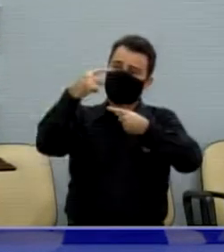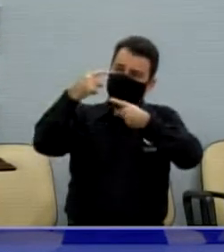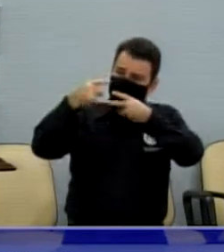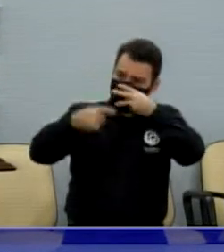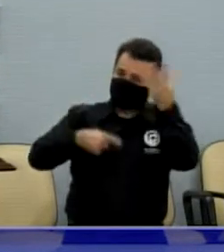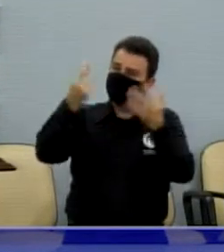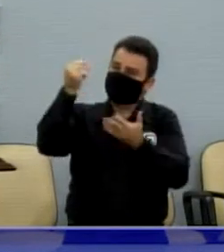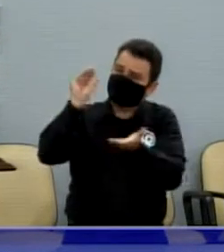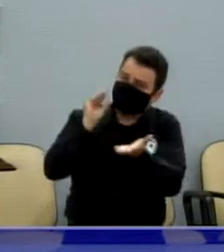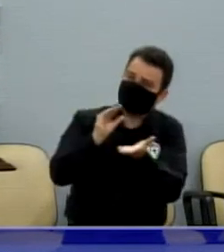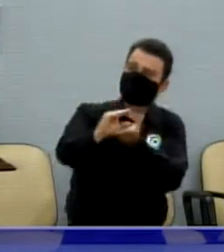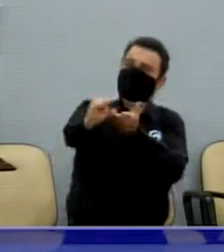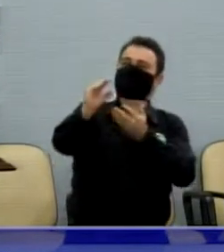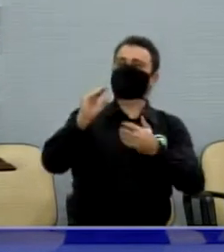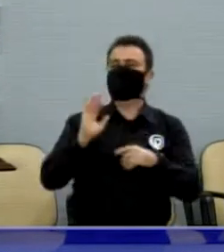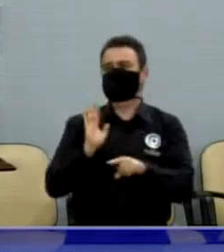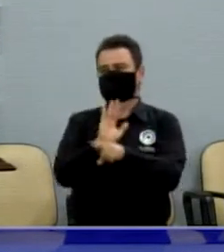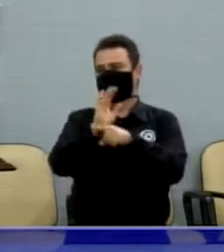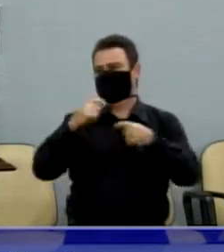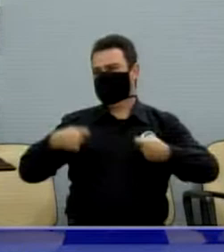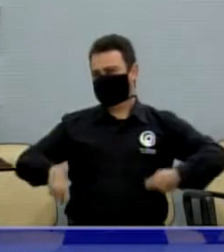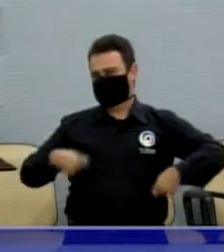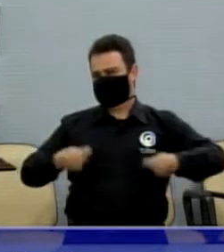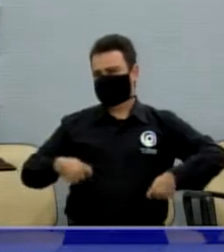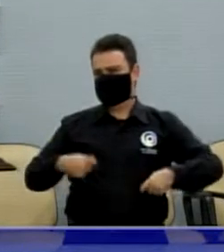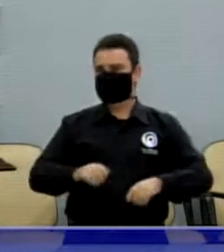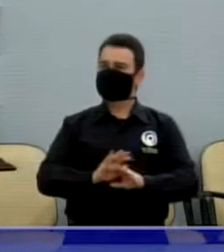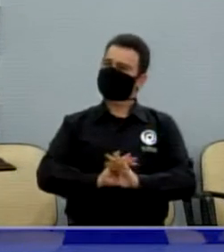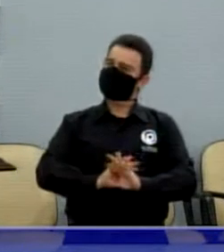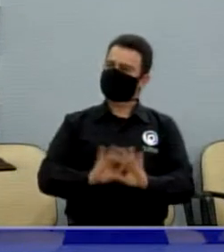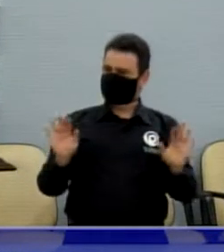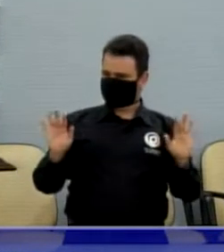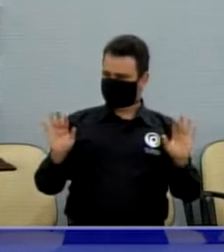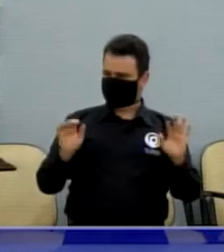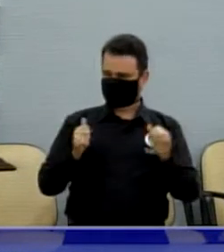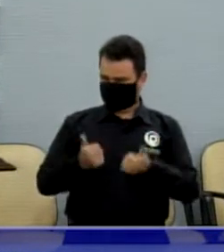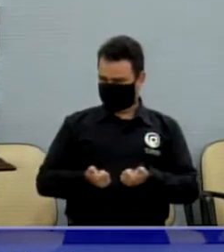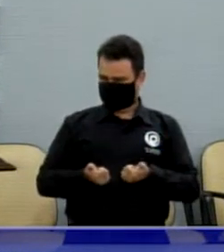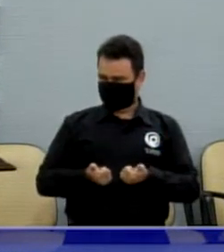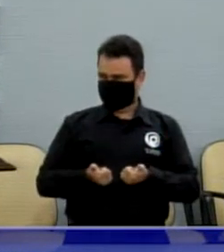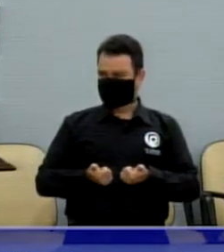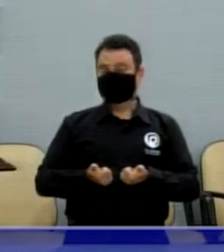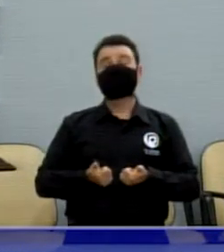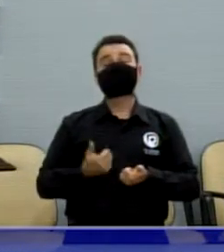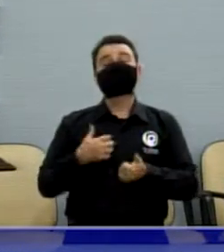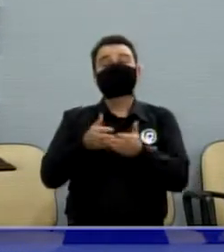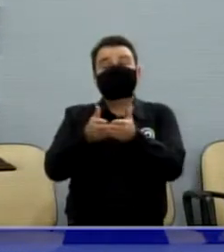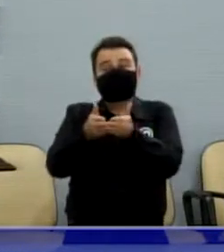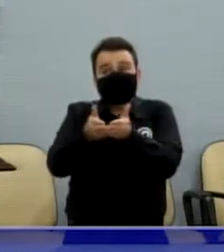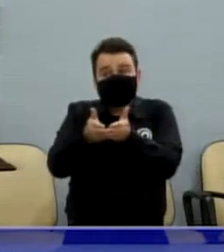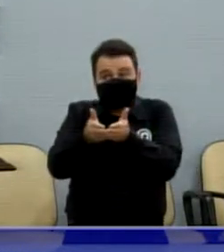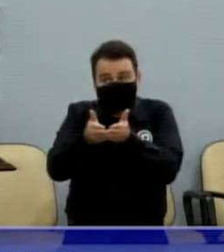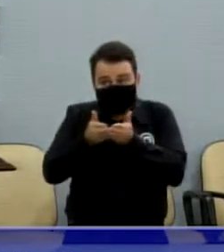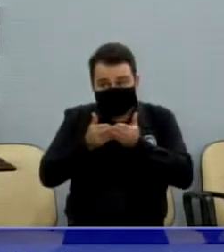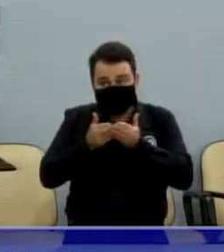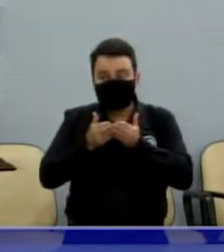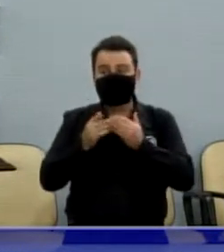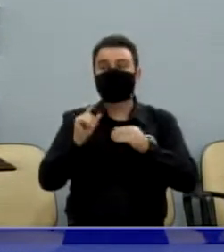mais nesse setor. Era isso que eu tinha para hoje. E eu peço, encarecidamente, que o nosso